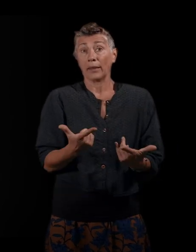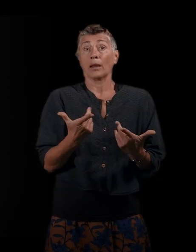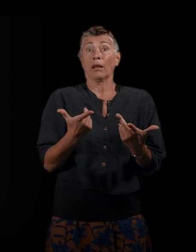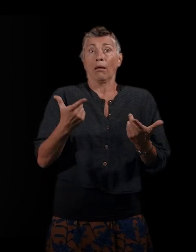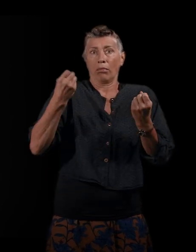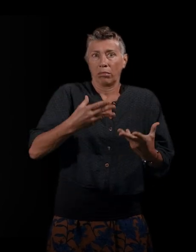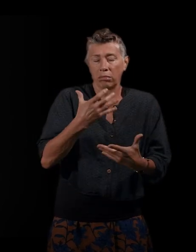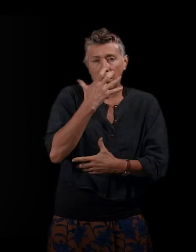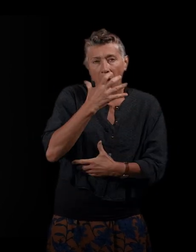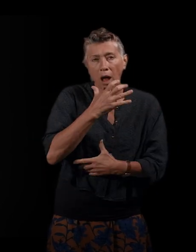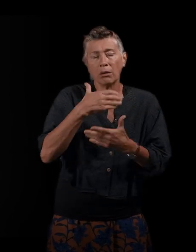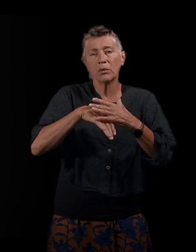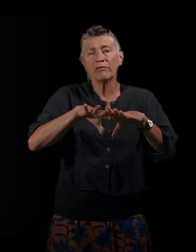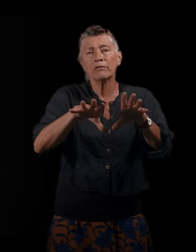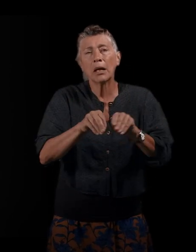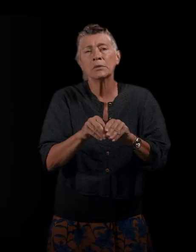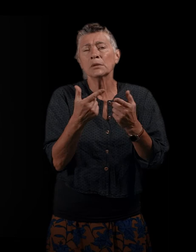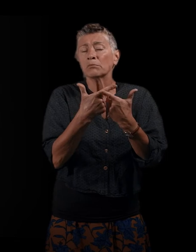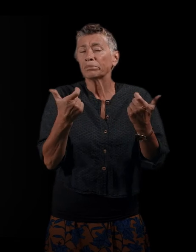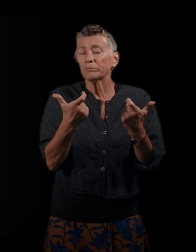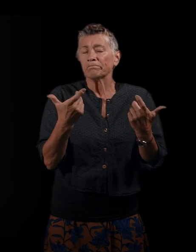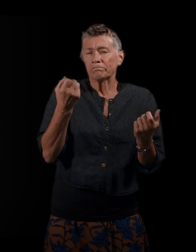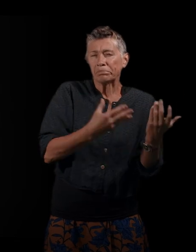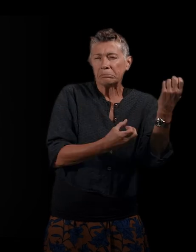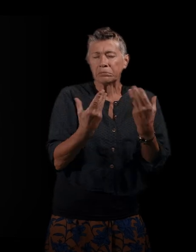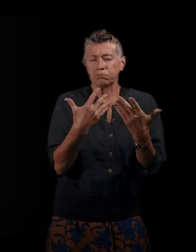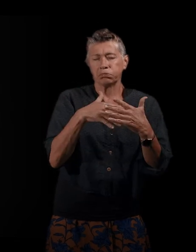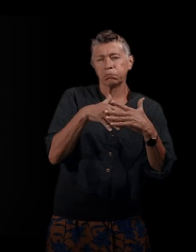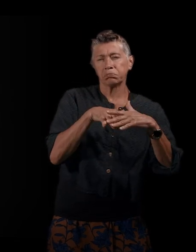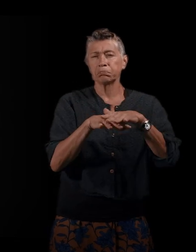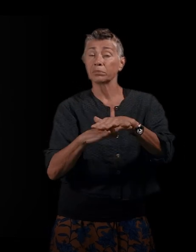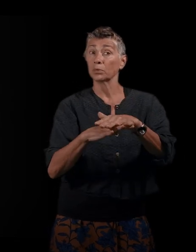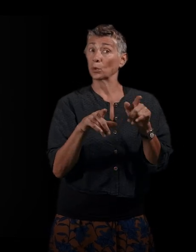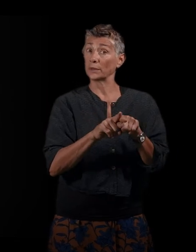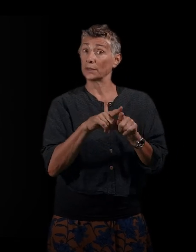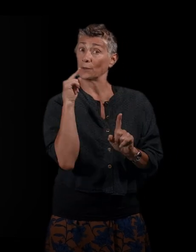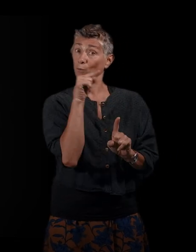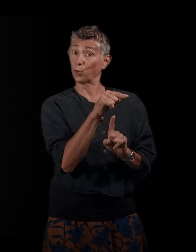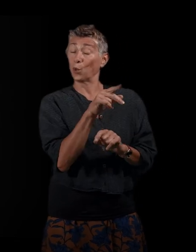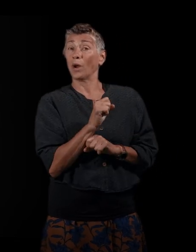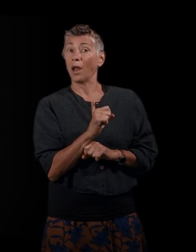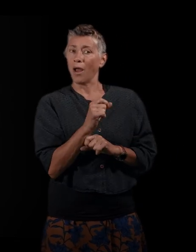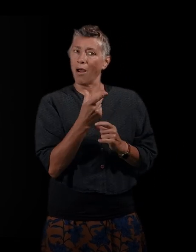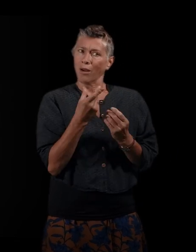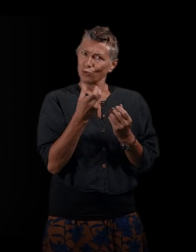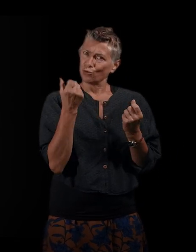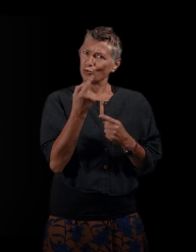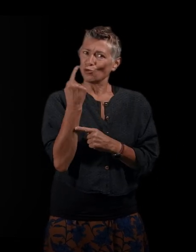Et on voit aussi que vous avez un souci de recontextualiser ces périodes en vous appuyant sur des travaux